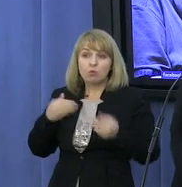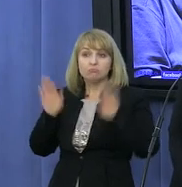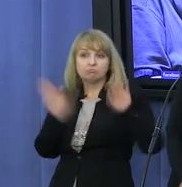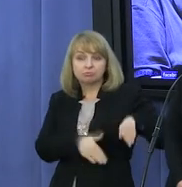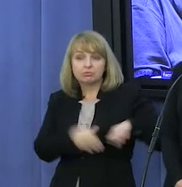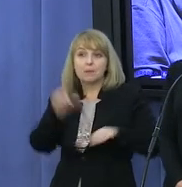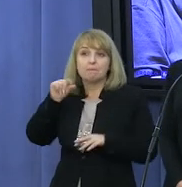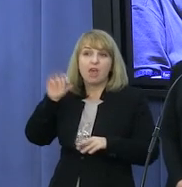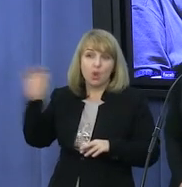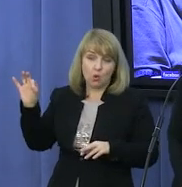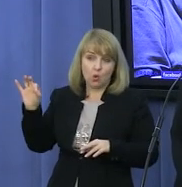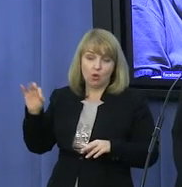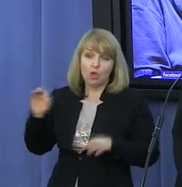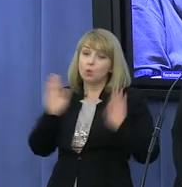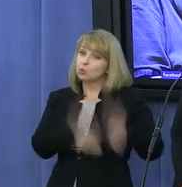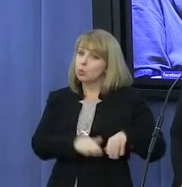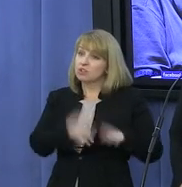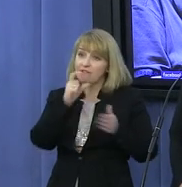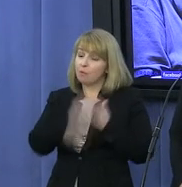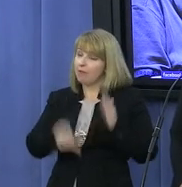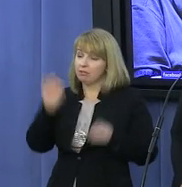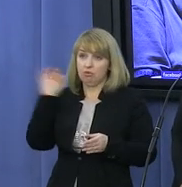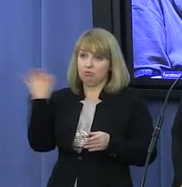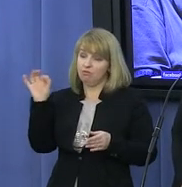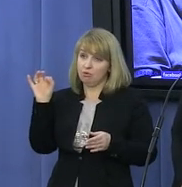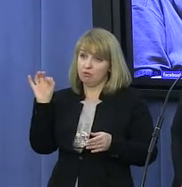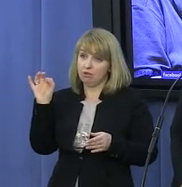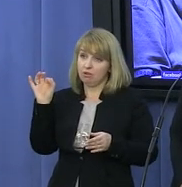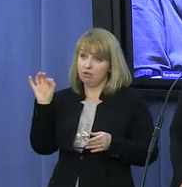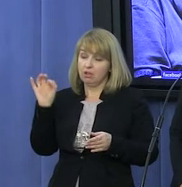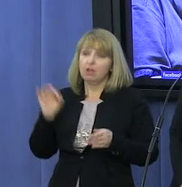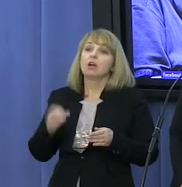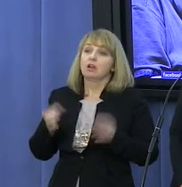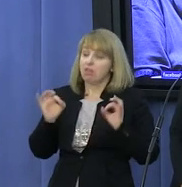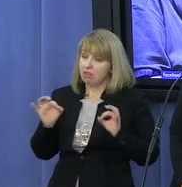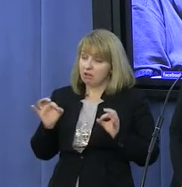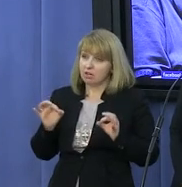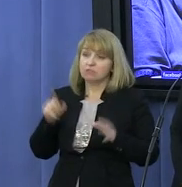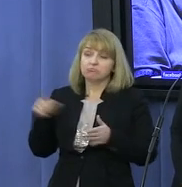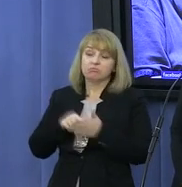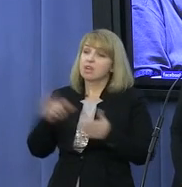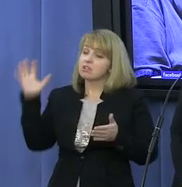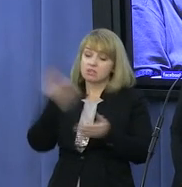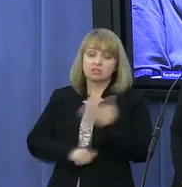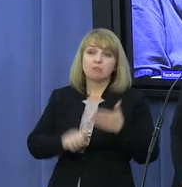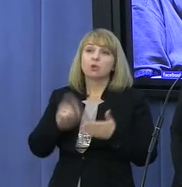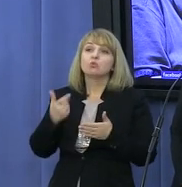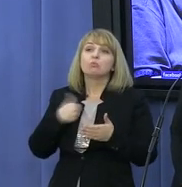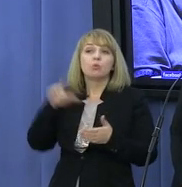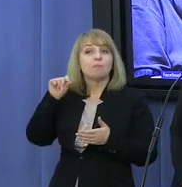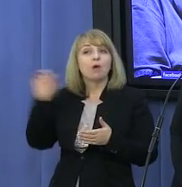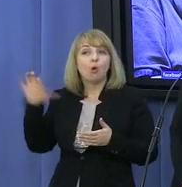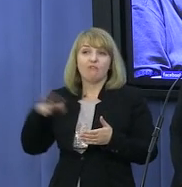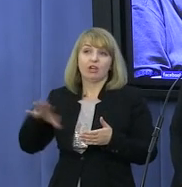z Platformy, rzucając mandat jako jedyny polityk we współczesnej Polsce, tak naprawdę zabrał Platformie to, co było w niej